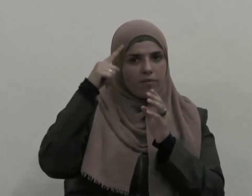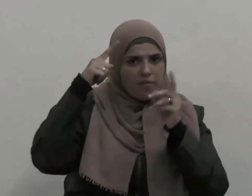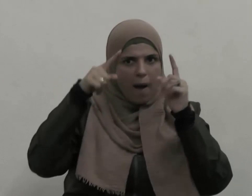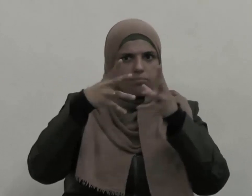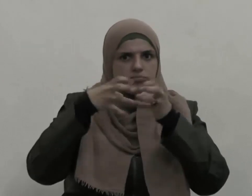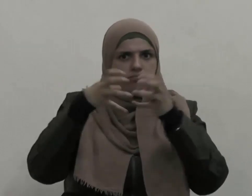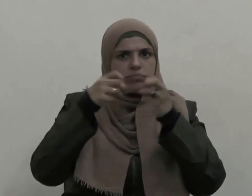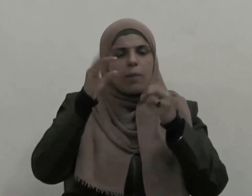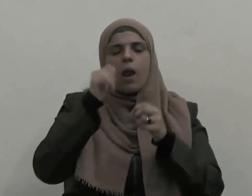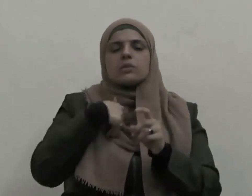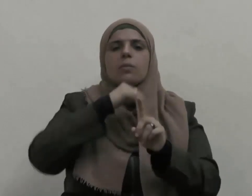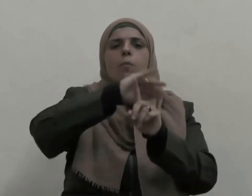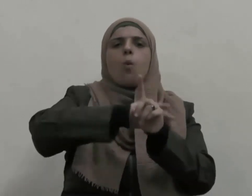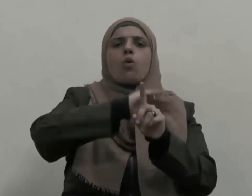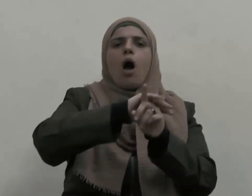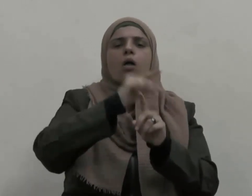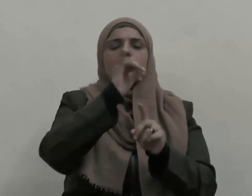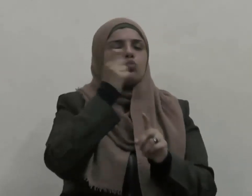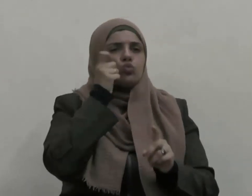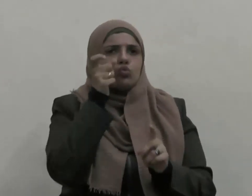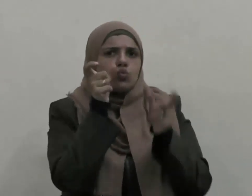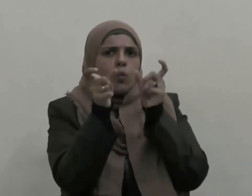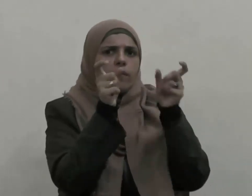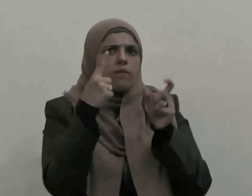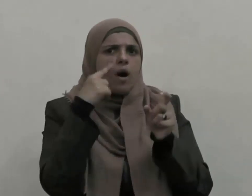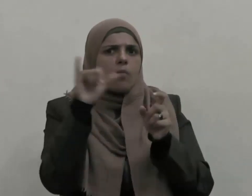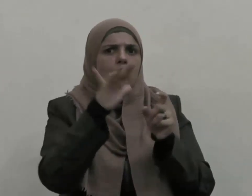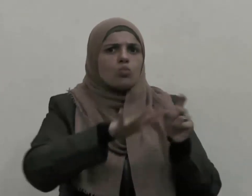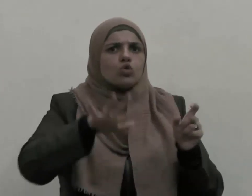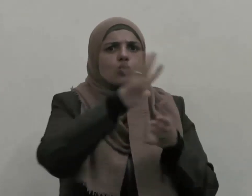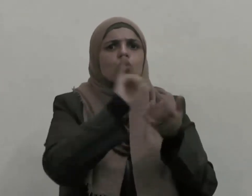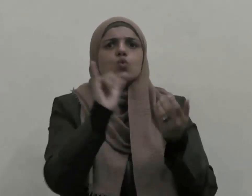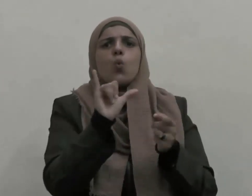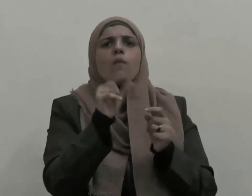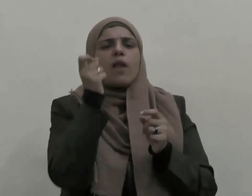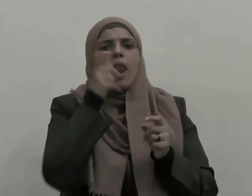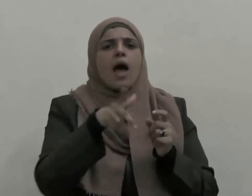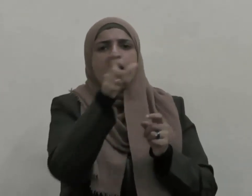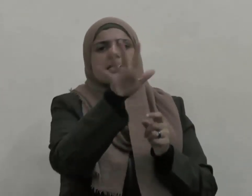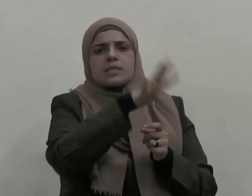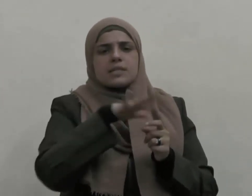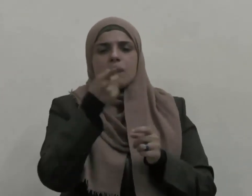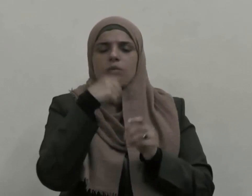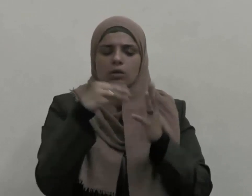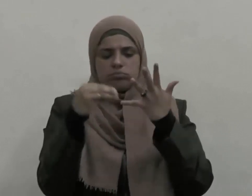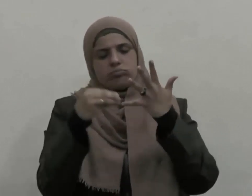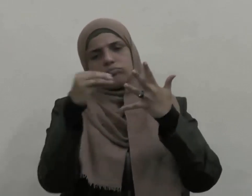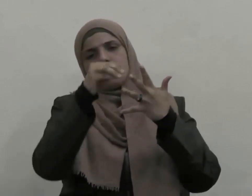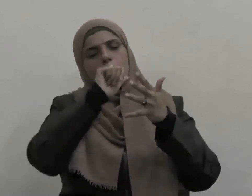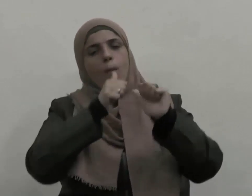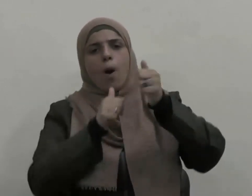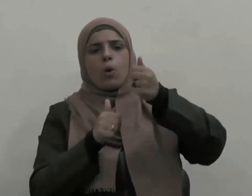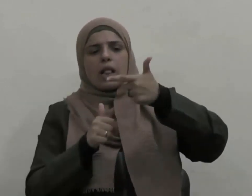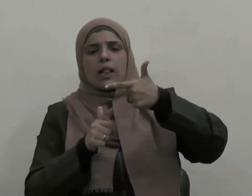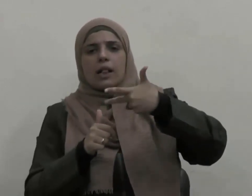حال الناس وواقعهم وترتيب الأولويات تلبية لحاجات